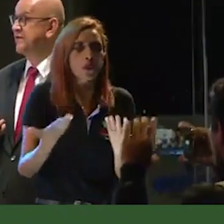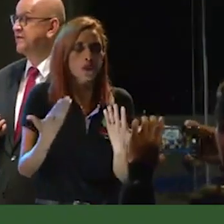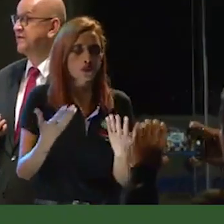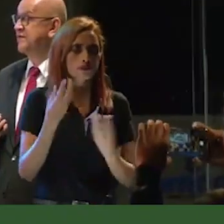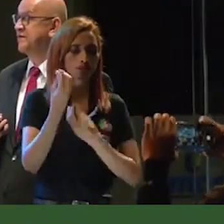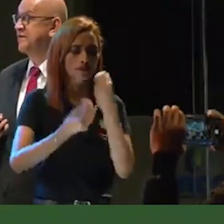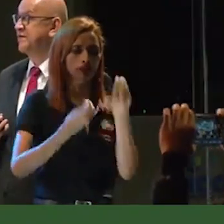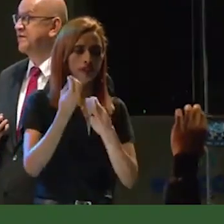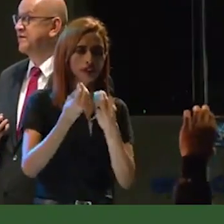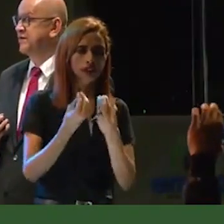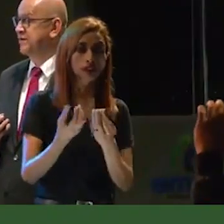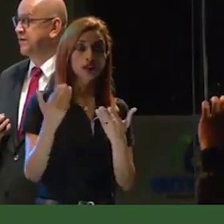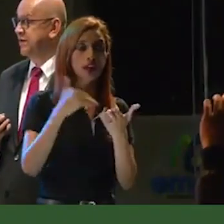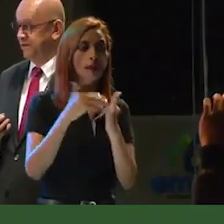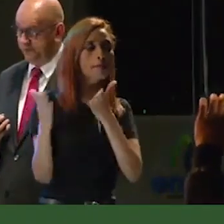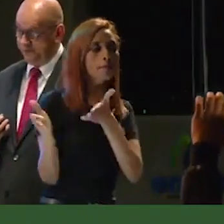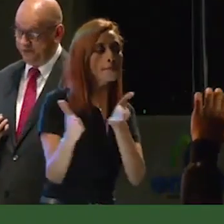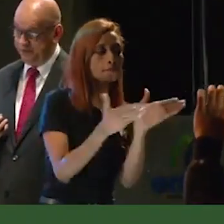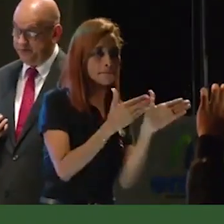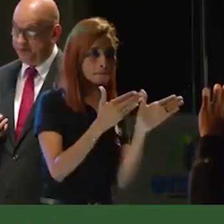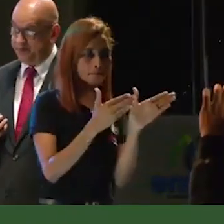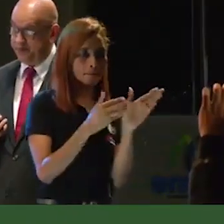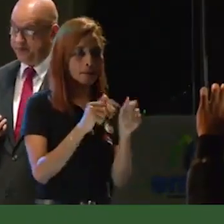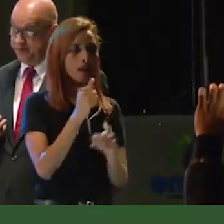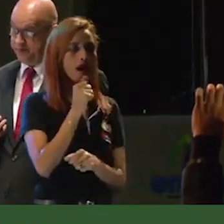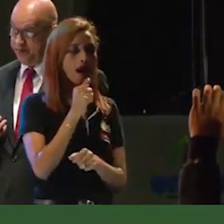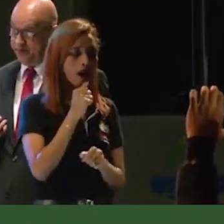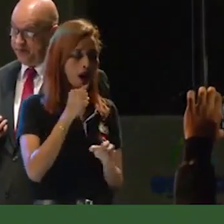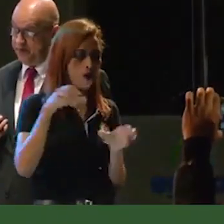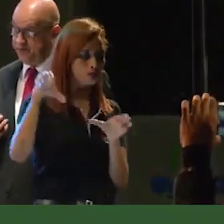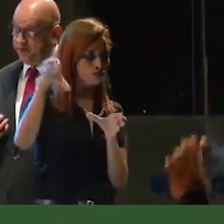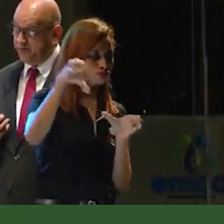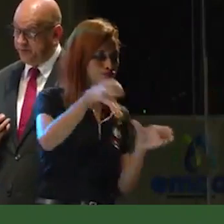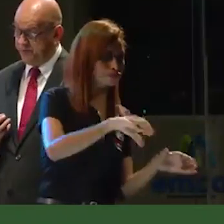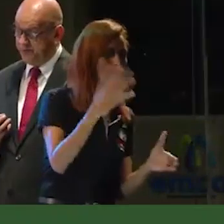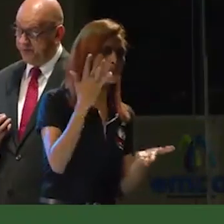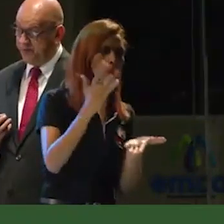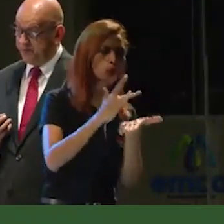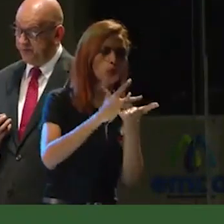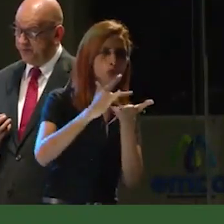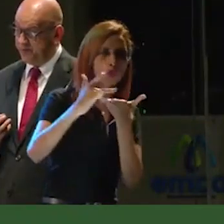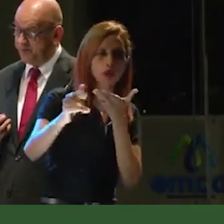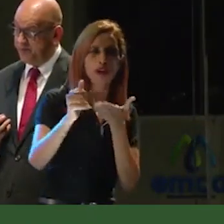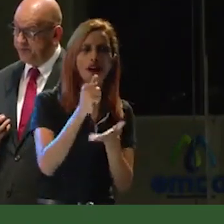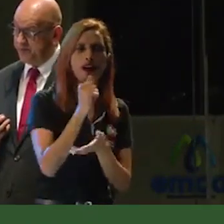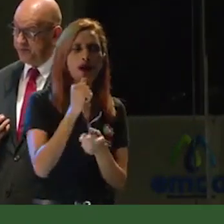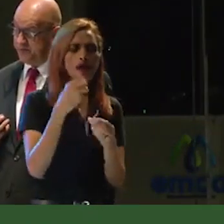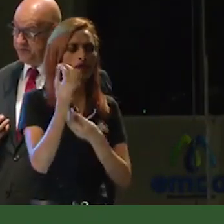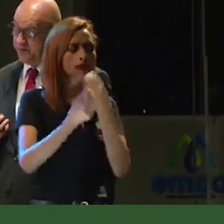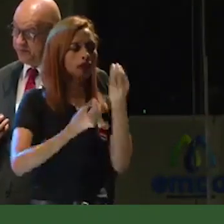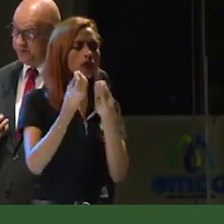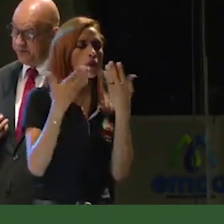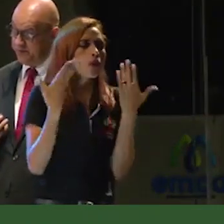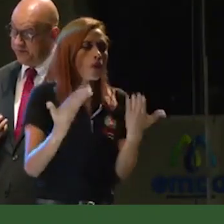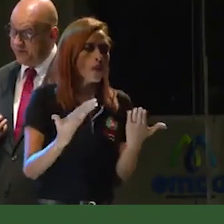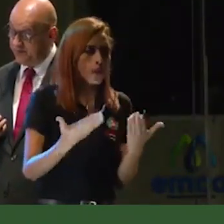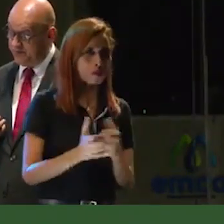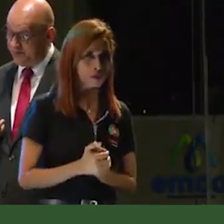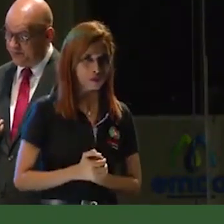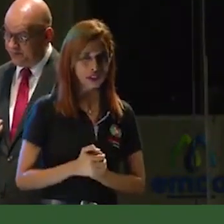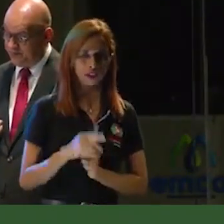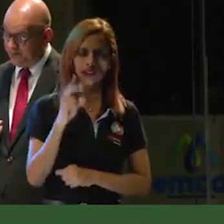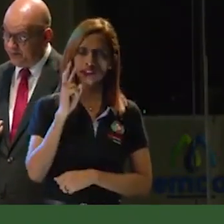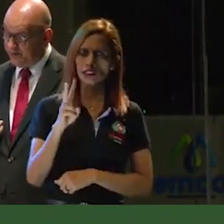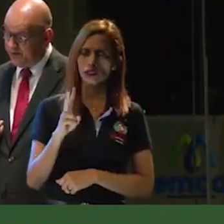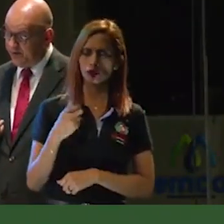cómo vamos a revisar el plan de saneamiento y manejo de vertimientos para descontaminar las fuentes hídricas de los calarqueños. Entonces lo que se avizora son